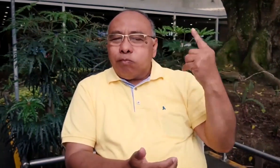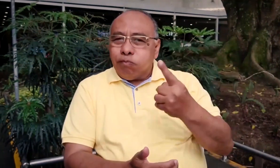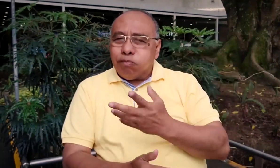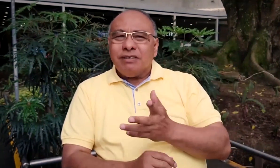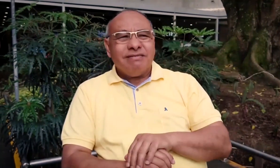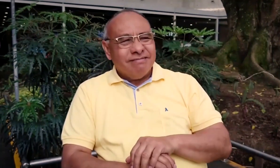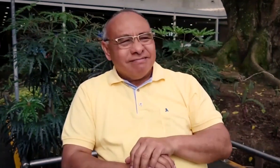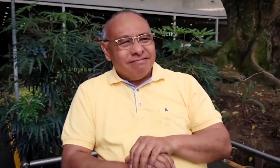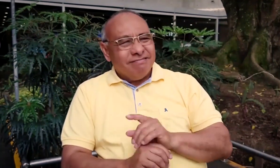Interesante.